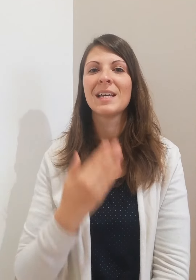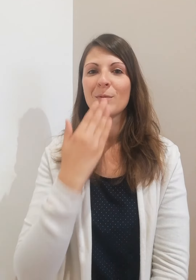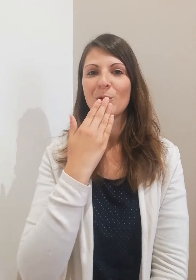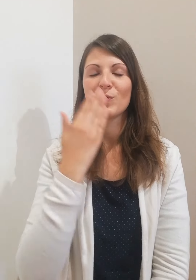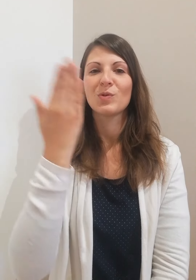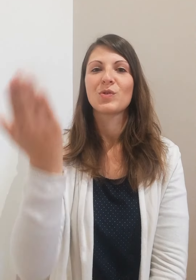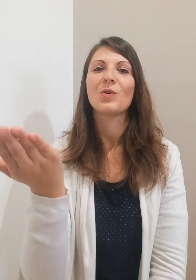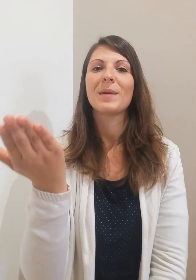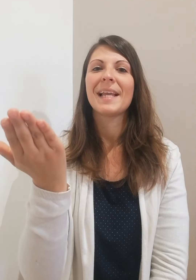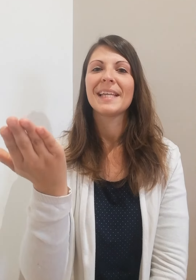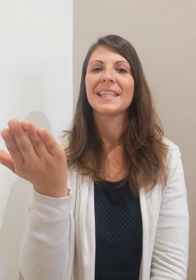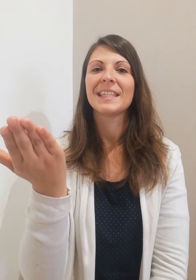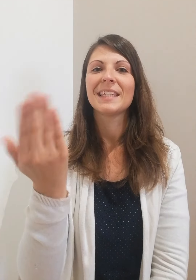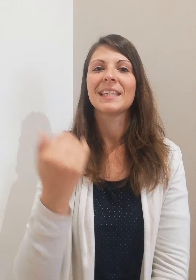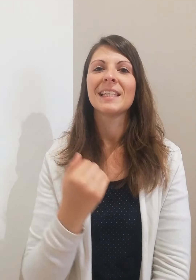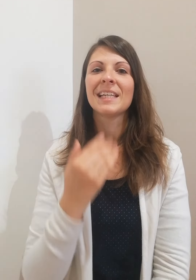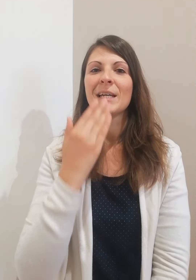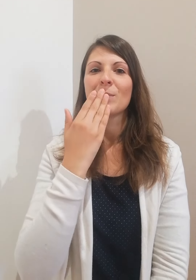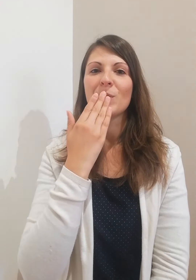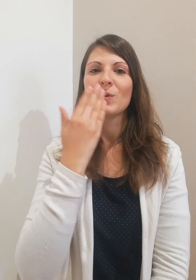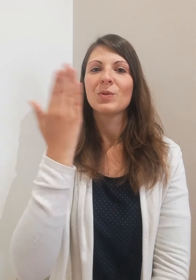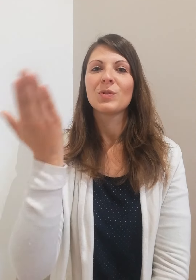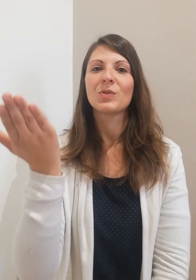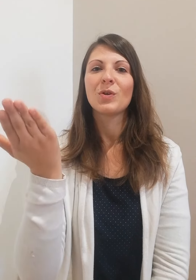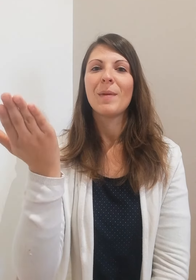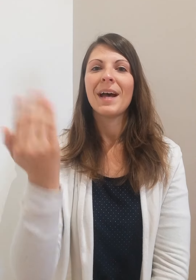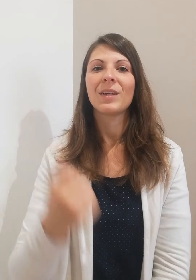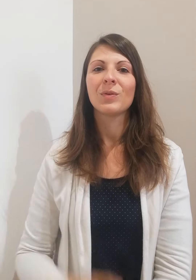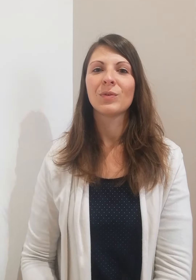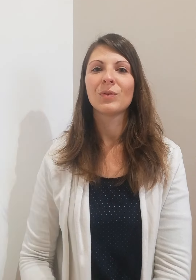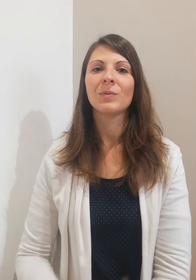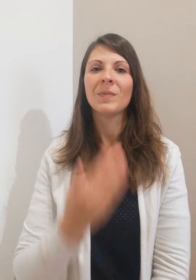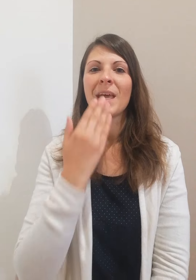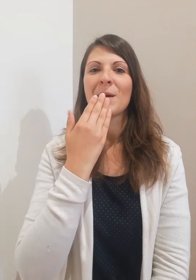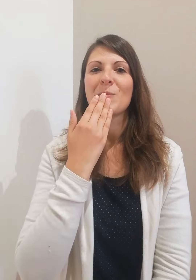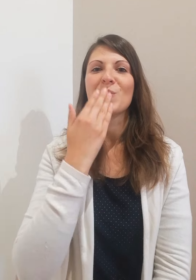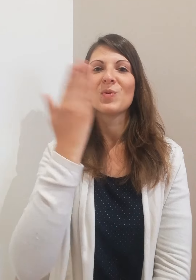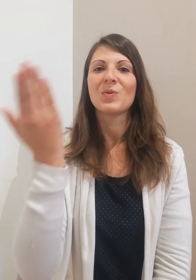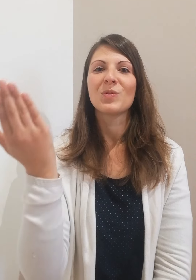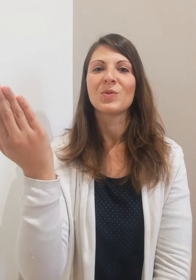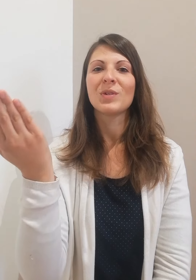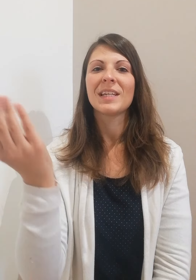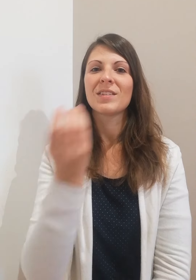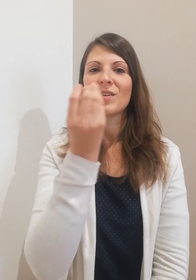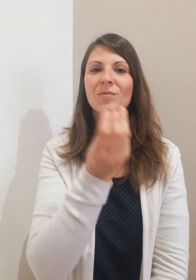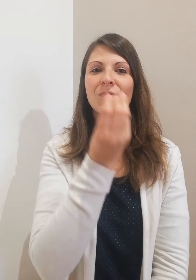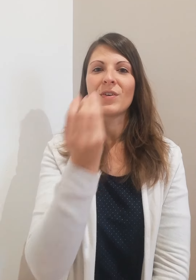bonjour Mélanie, bonjour Marion, bonjour les enfants